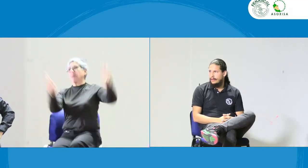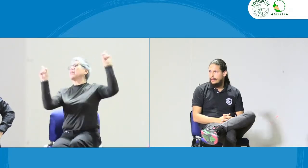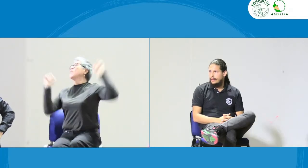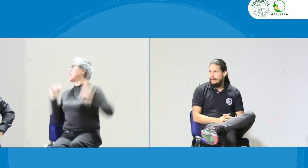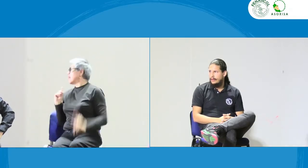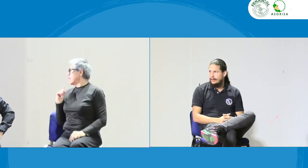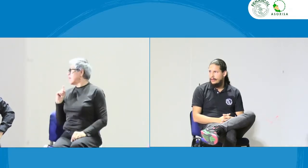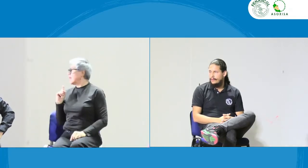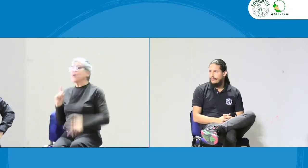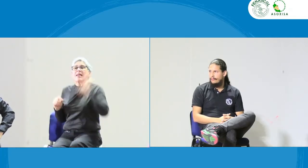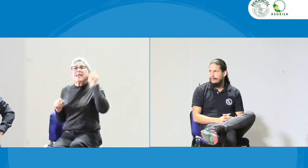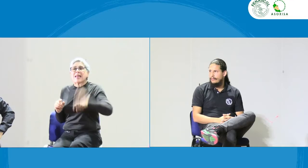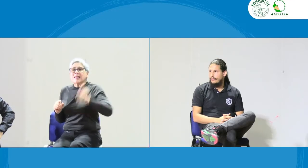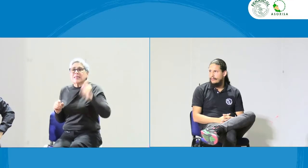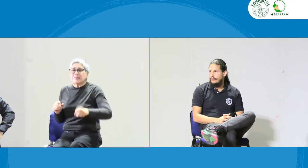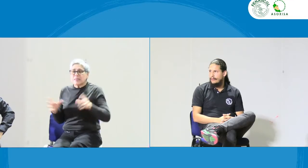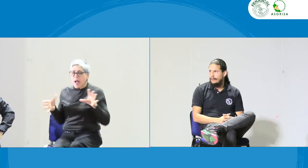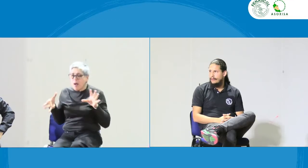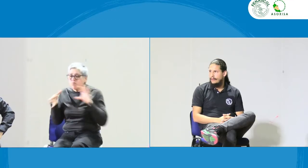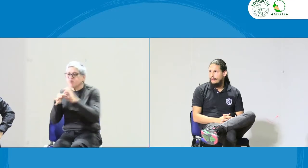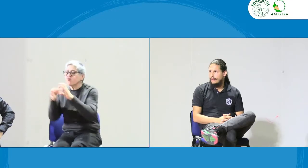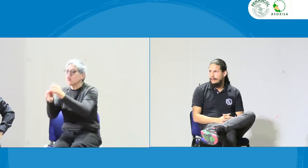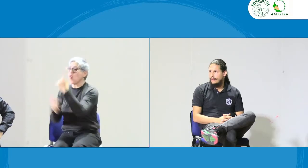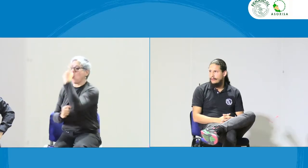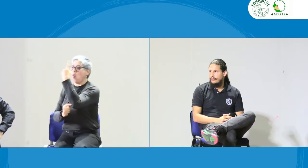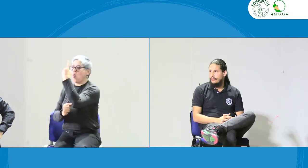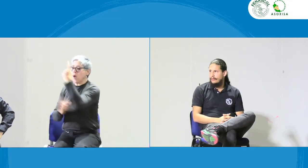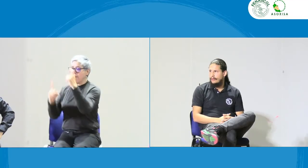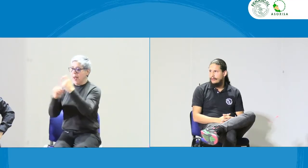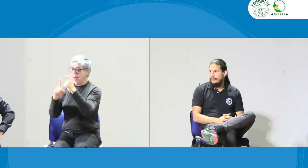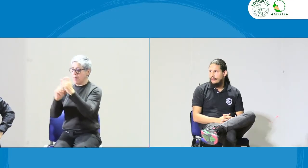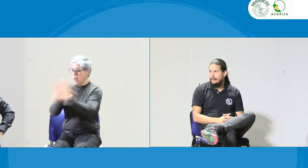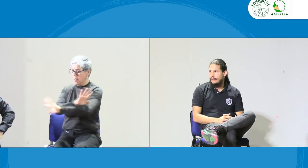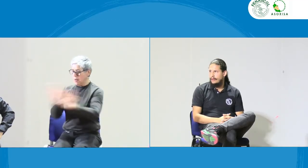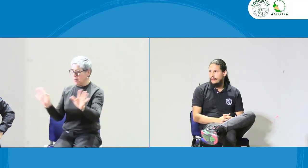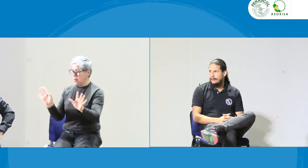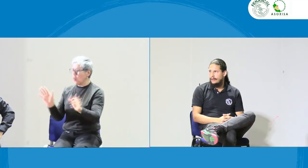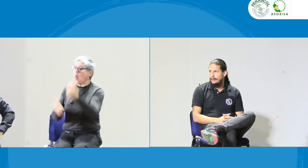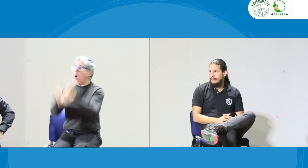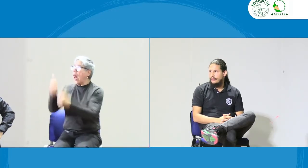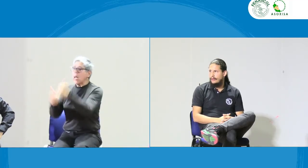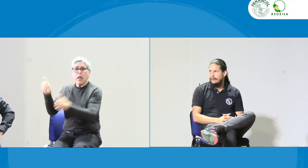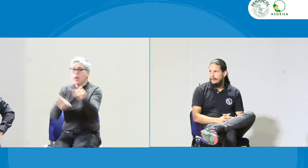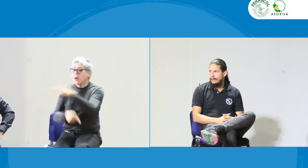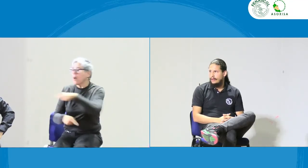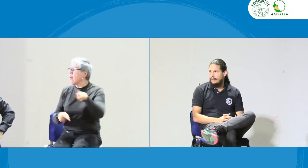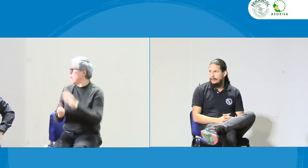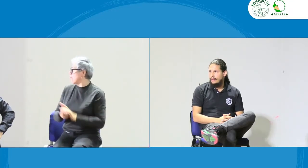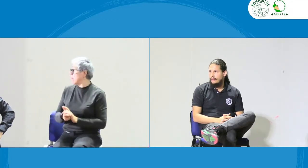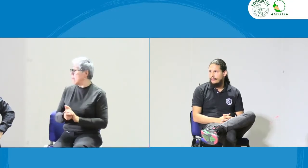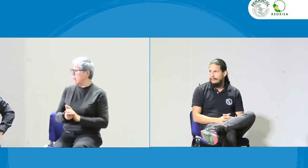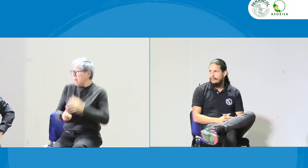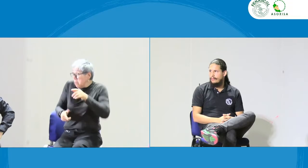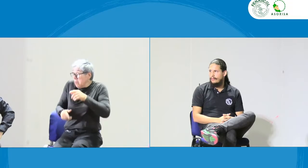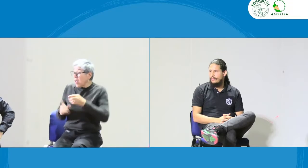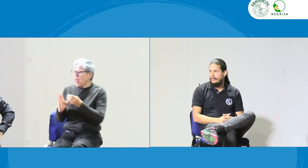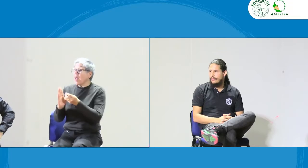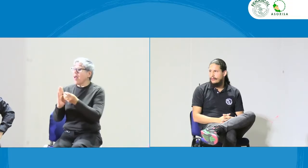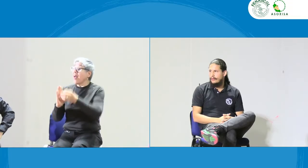Ahora estamos hablando de un código disciplinario. Necesitamos generar un solo término que albergue